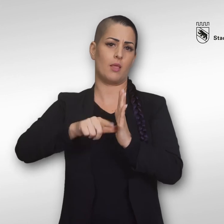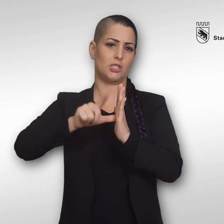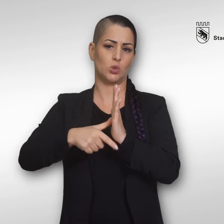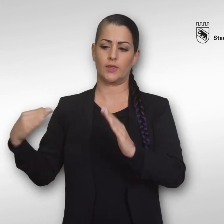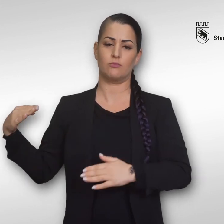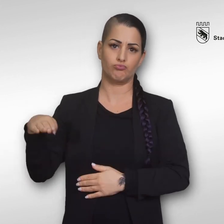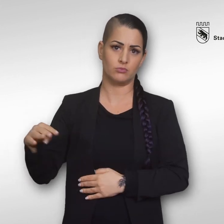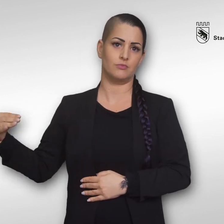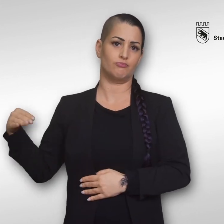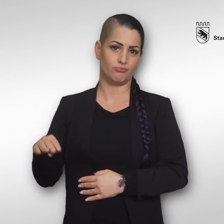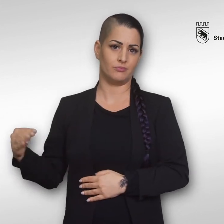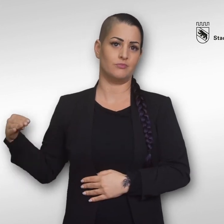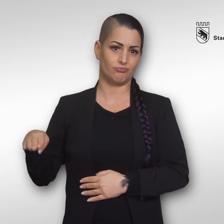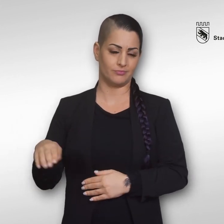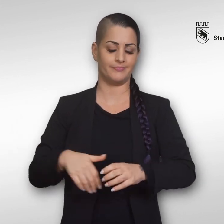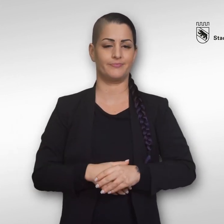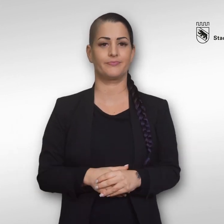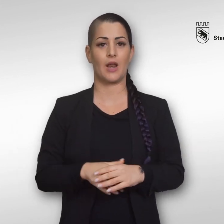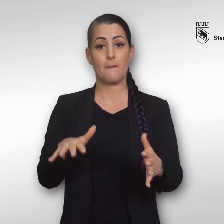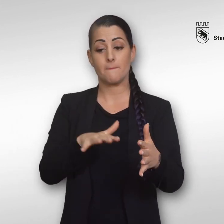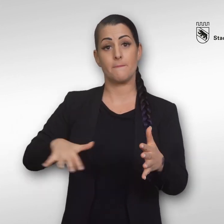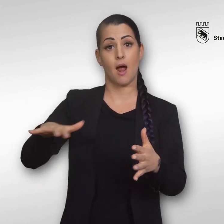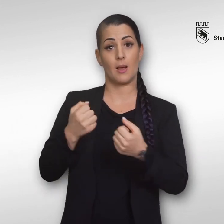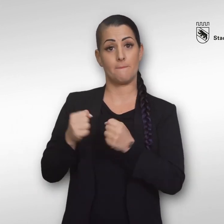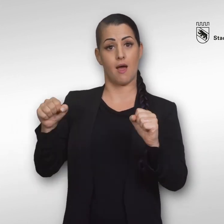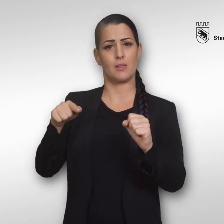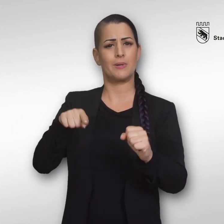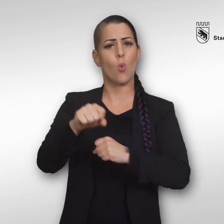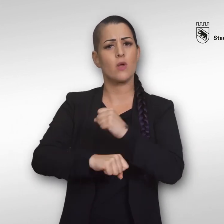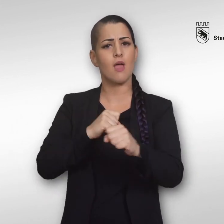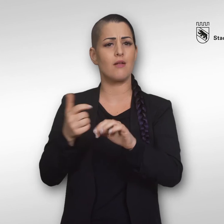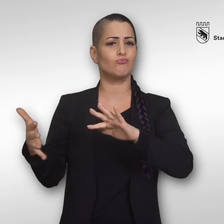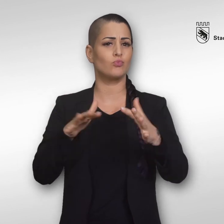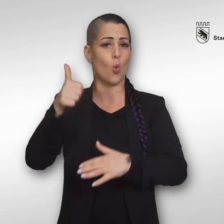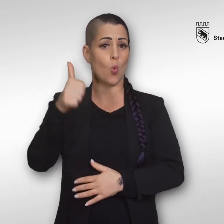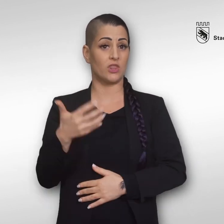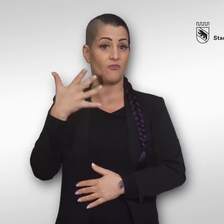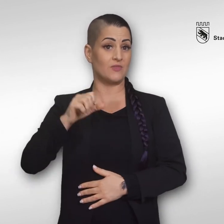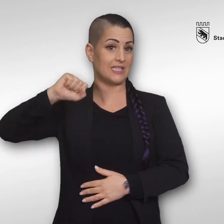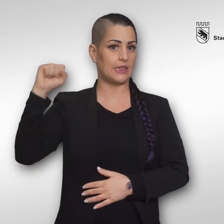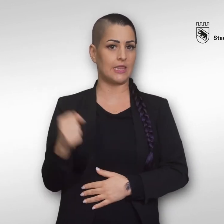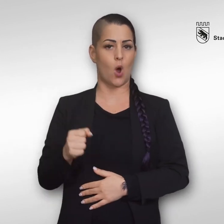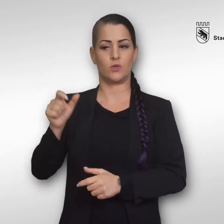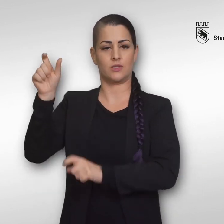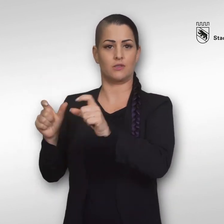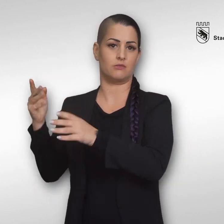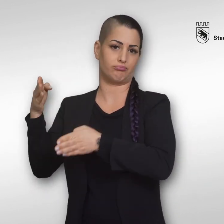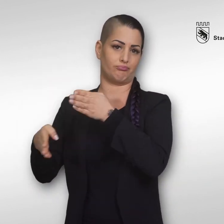Halbstundentakt bedient. Das Parkbad wird jährlich von gegen 150.000 Gästen besucht.